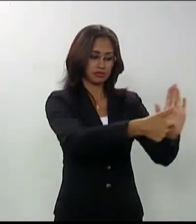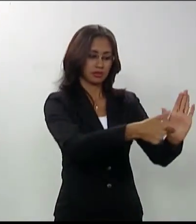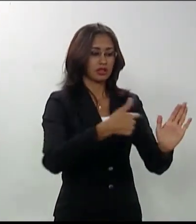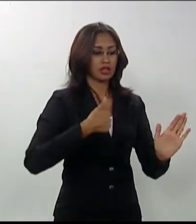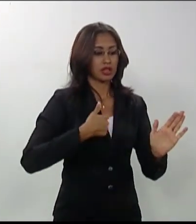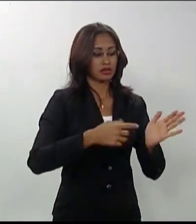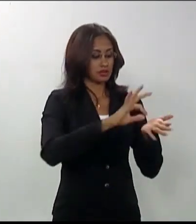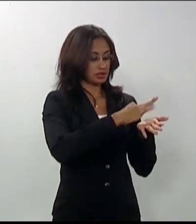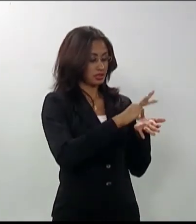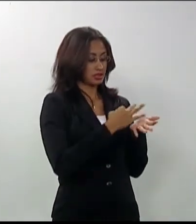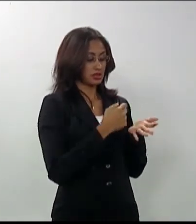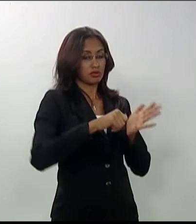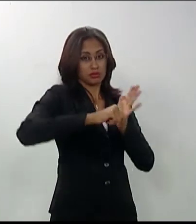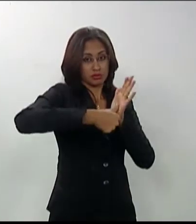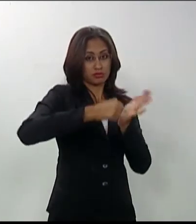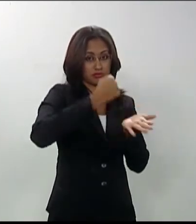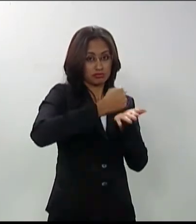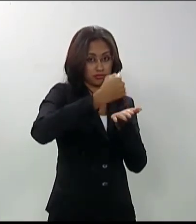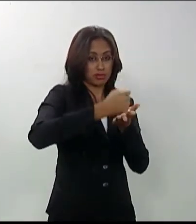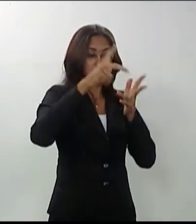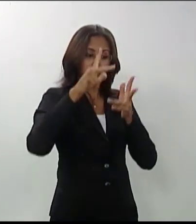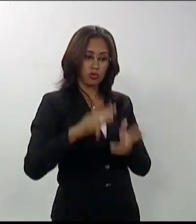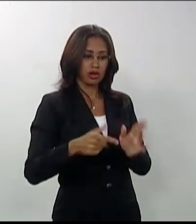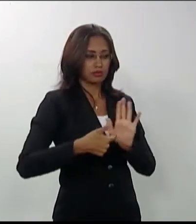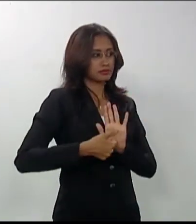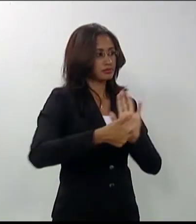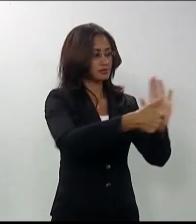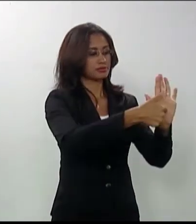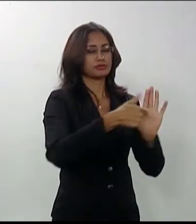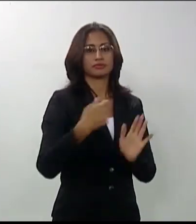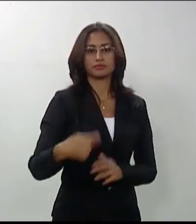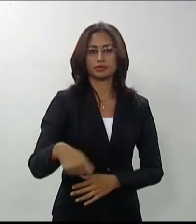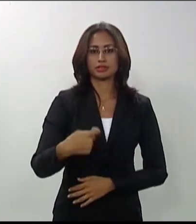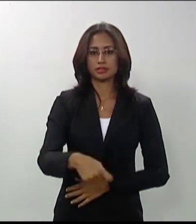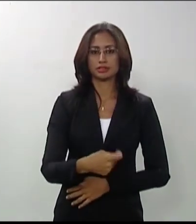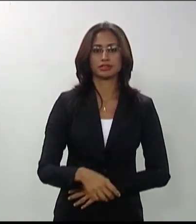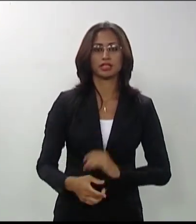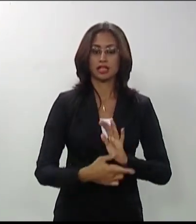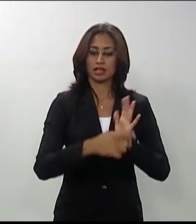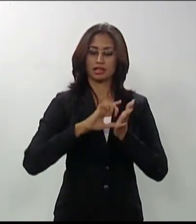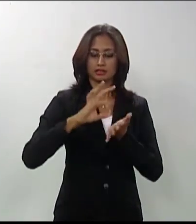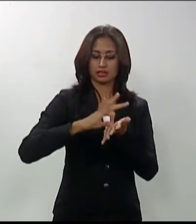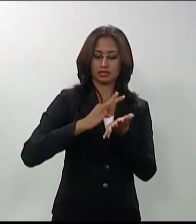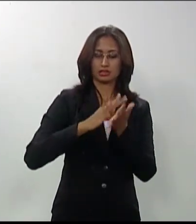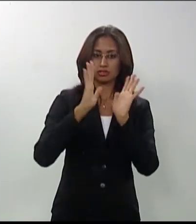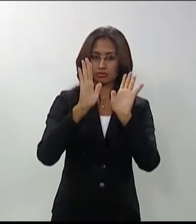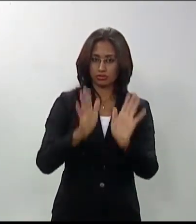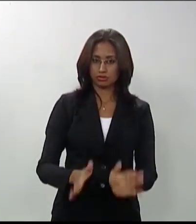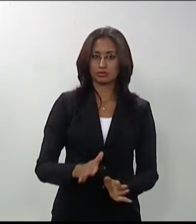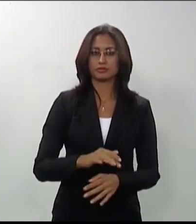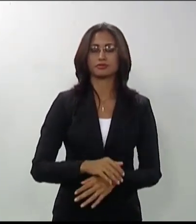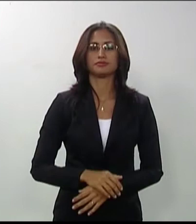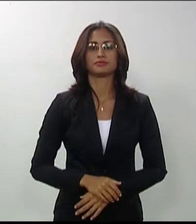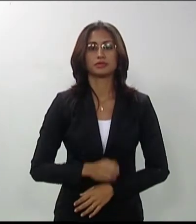no 7.17. resultado do TAEM o.17.